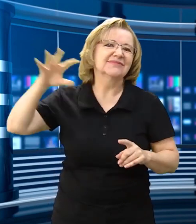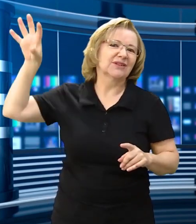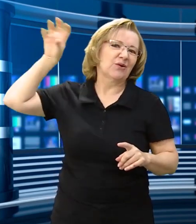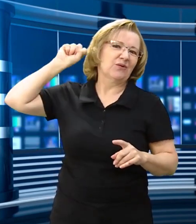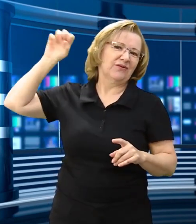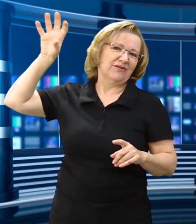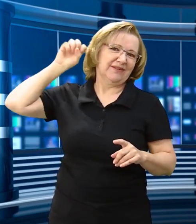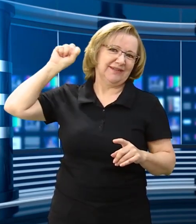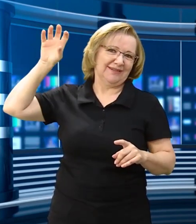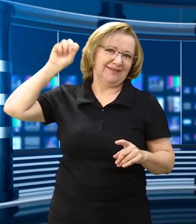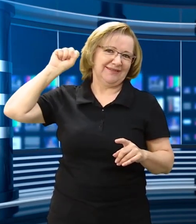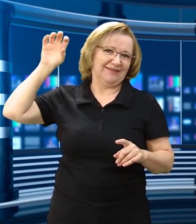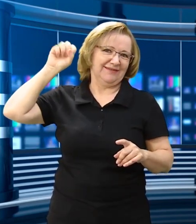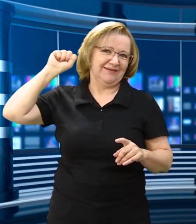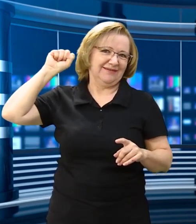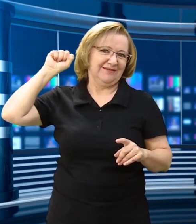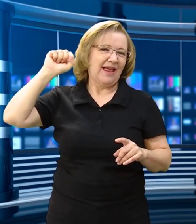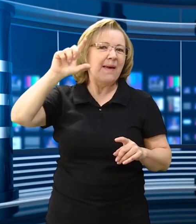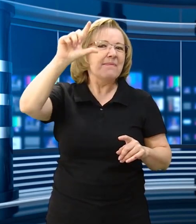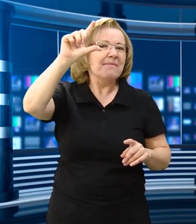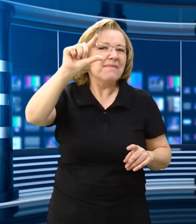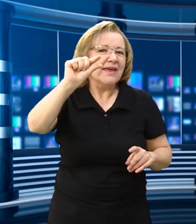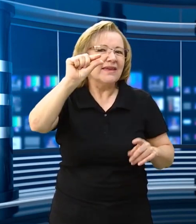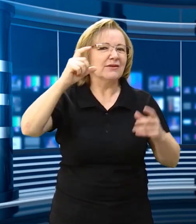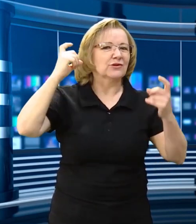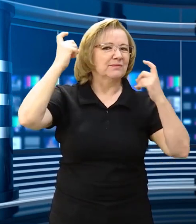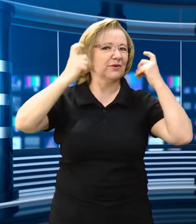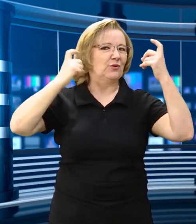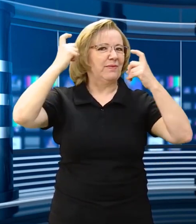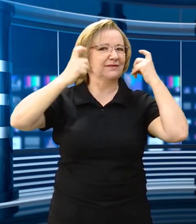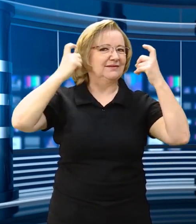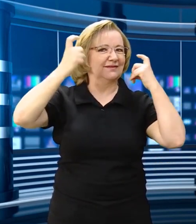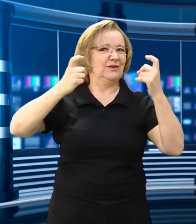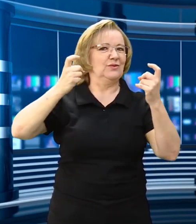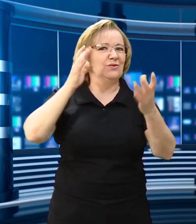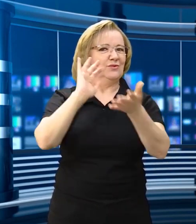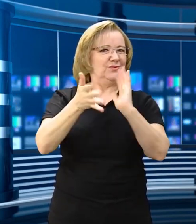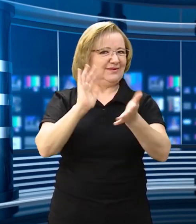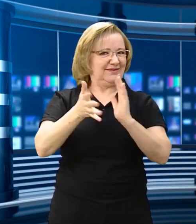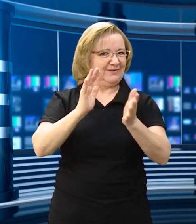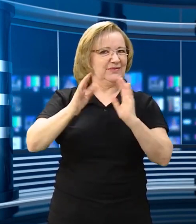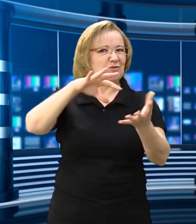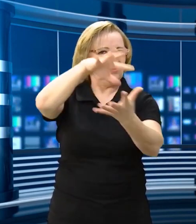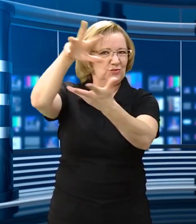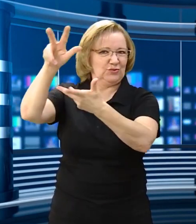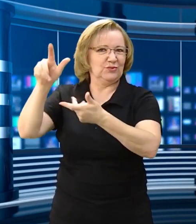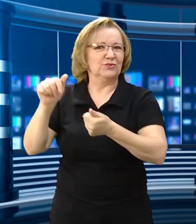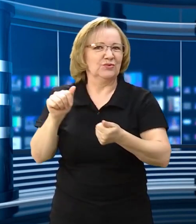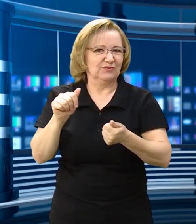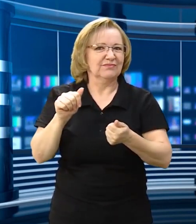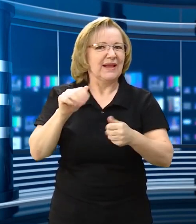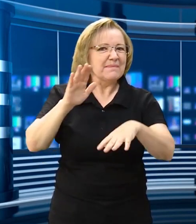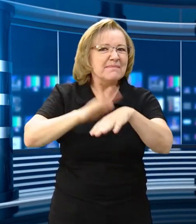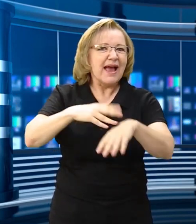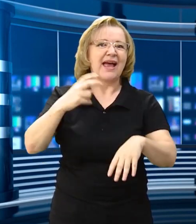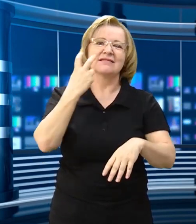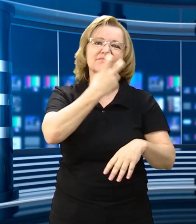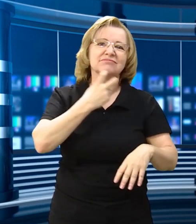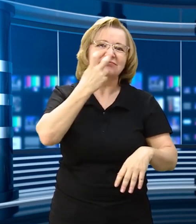questão mais oralista, enquanto transformar o surdo como ouvinte, né? A preocupação do mundo era essa,